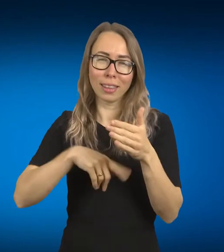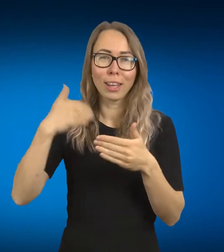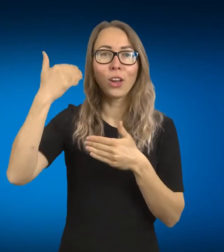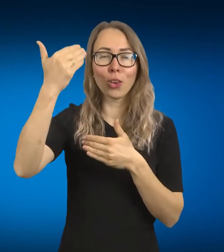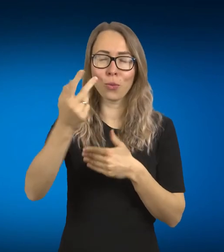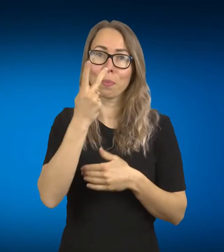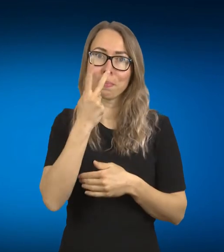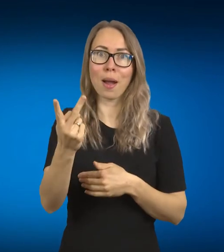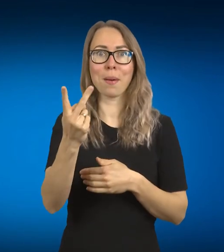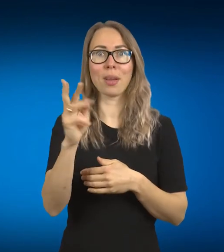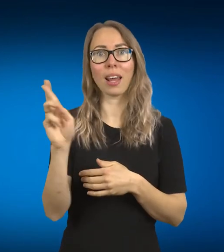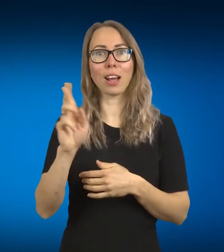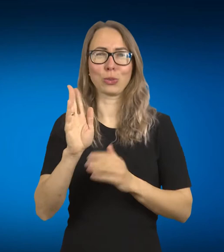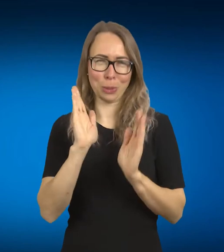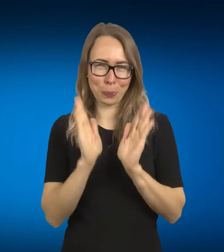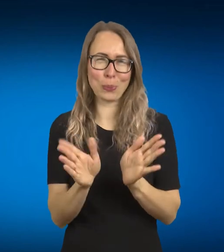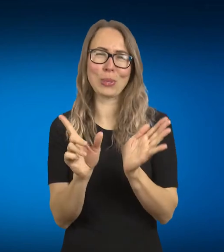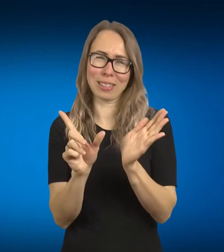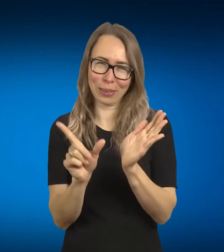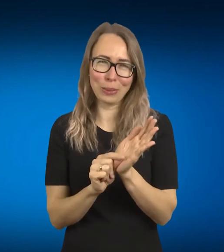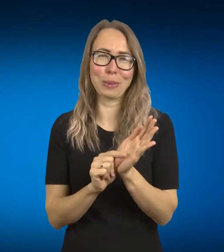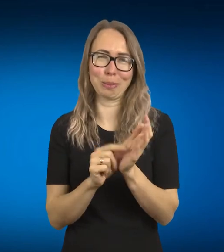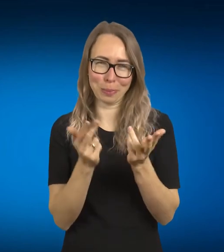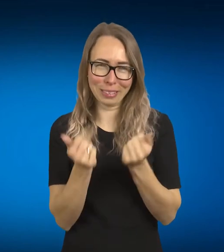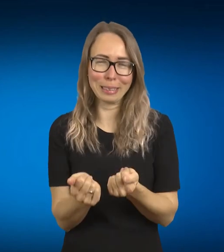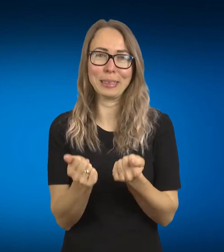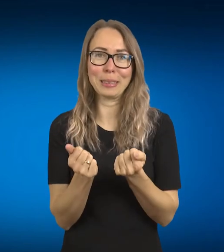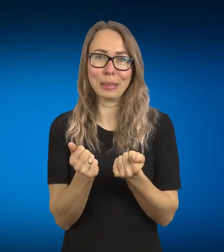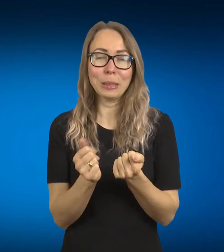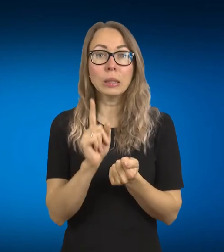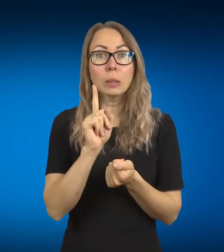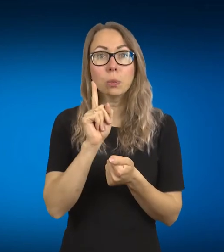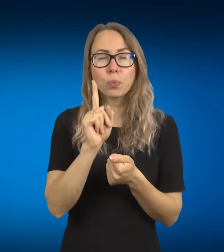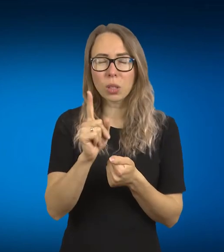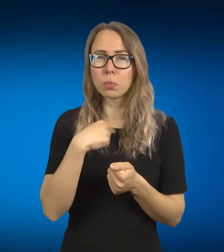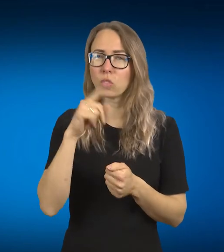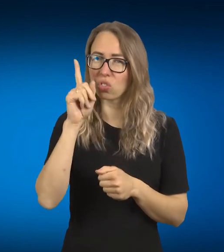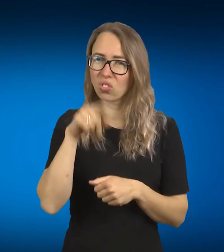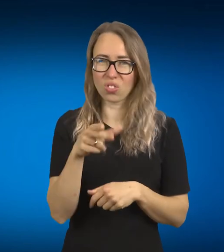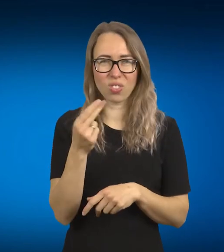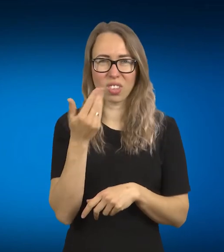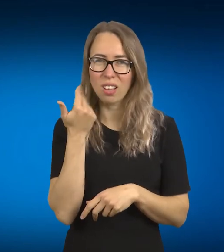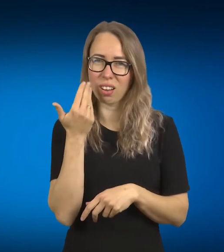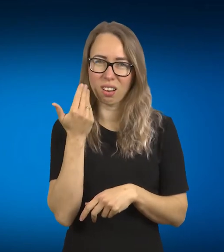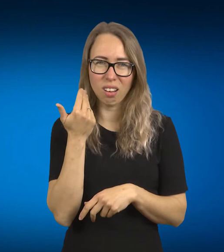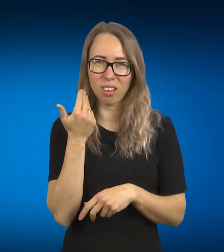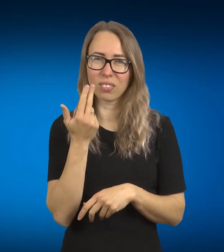Tikrai, tikrai tai nėra tikiu lengva, ar ne, kaip tu kiekvieną kartą vis tikėsi, kad nu va, jau dabar